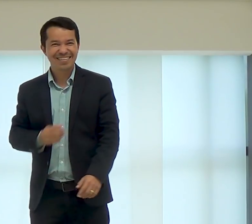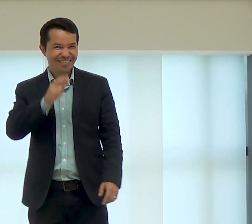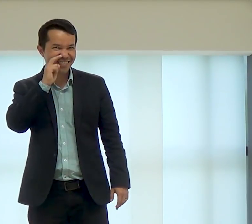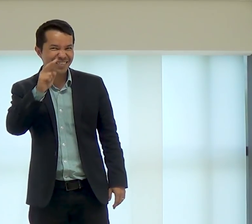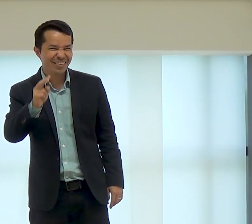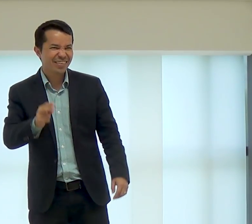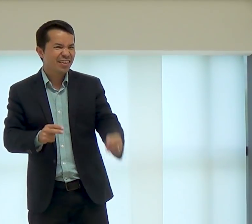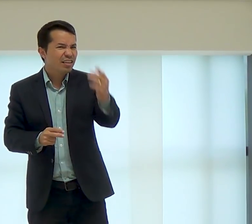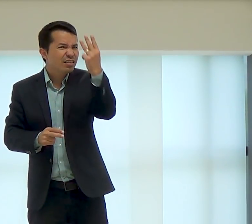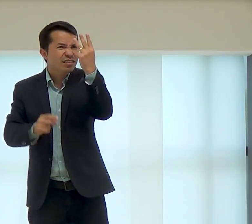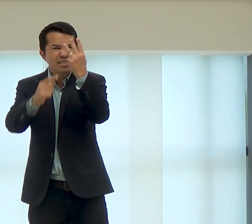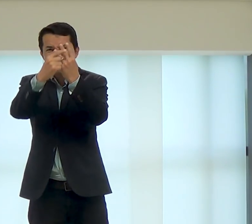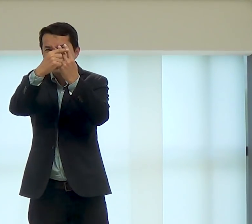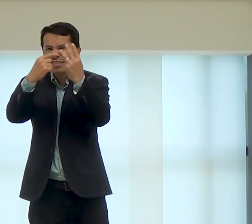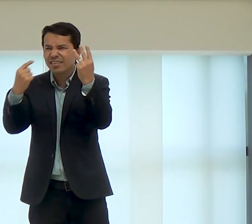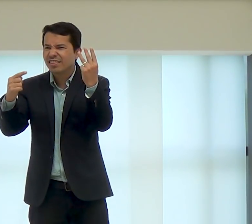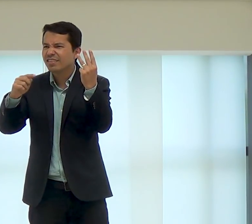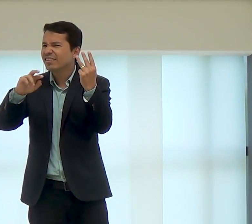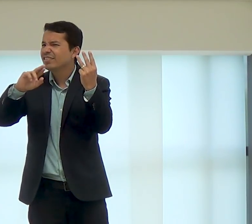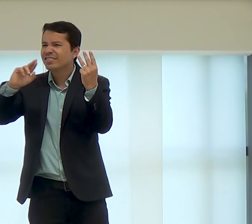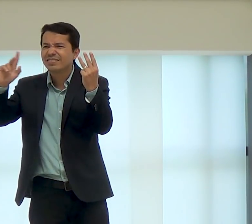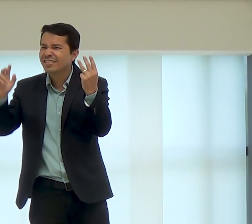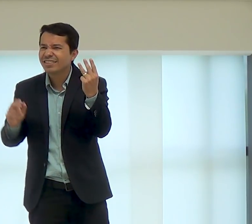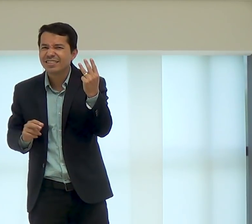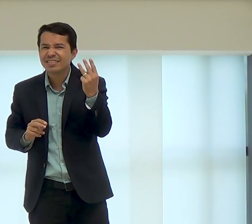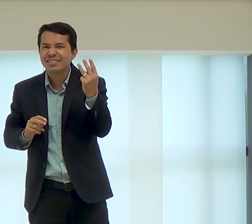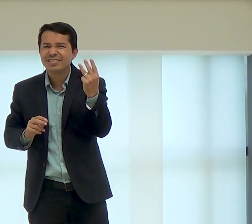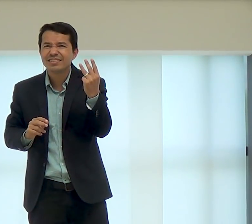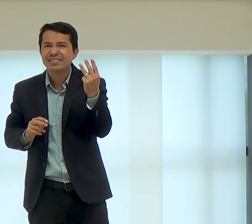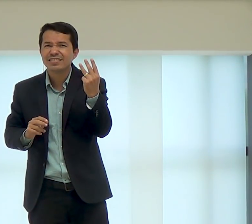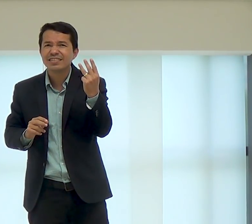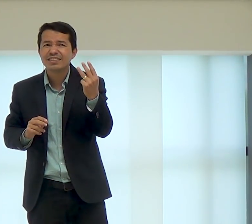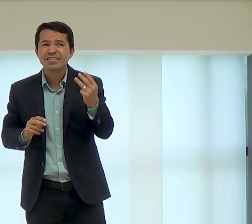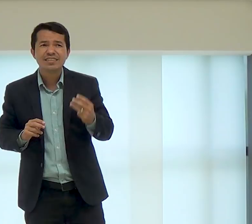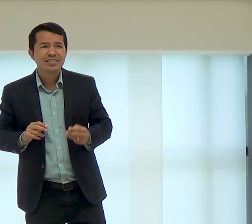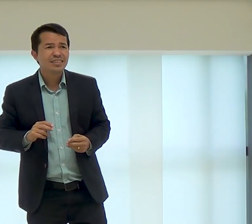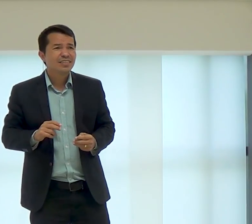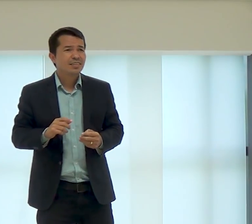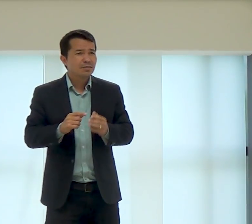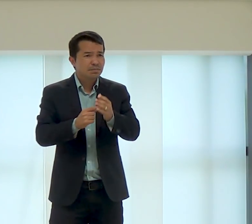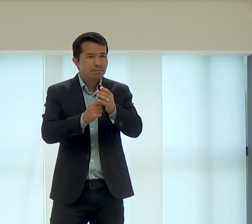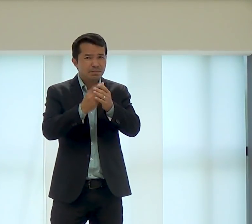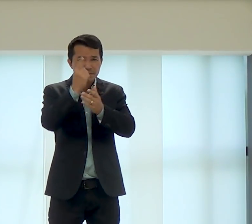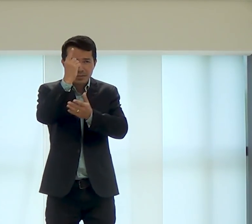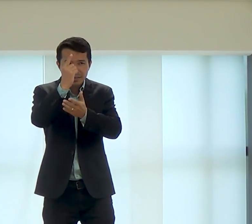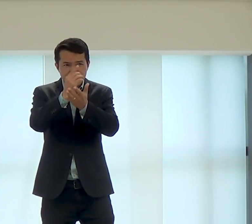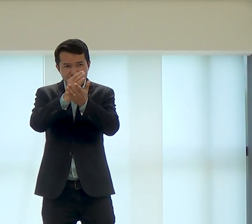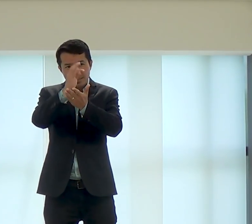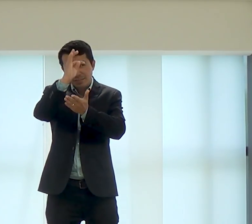igreja, são três, muito simples, três coisas muito simples,